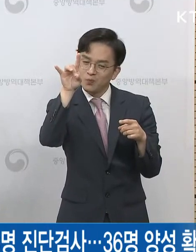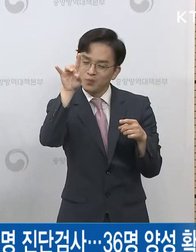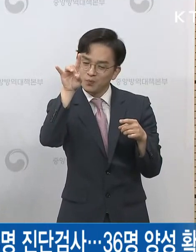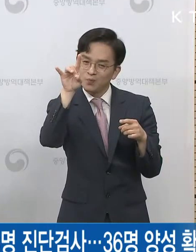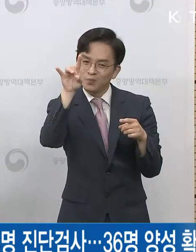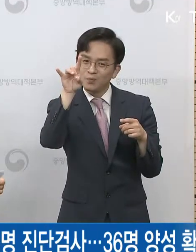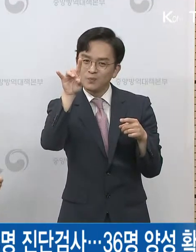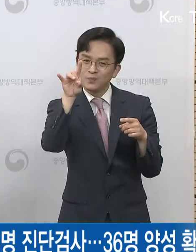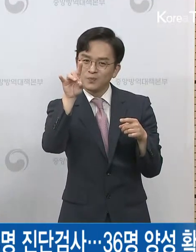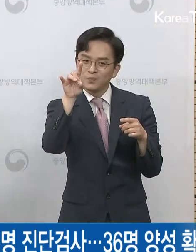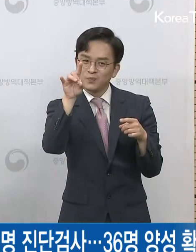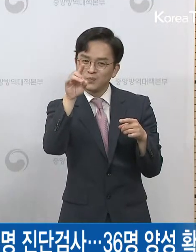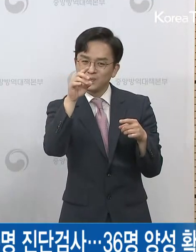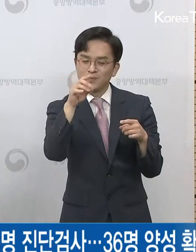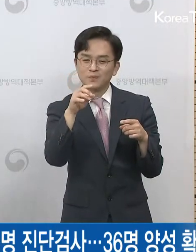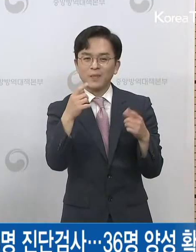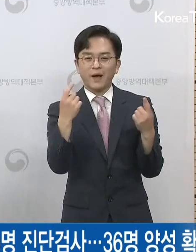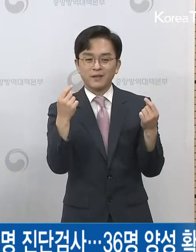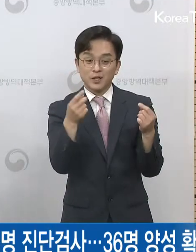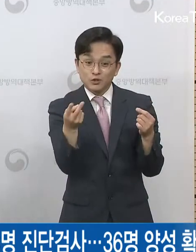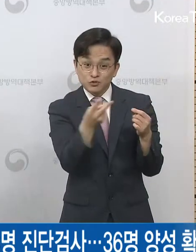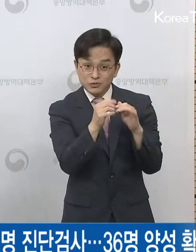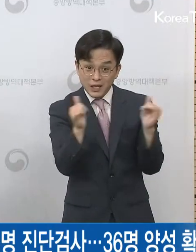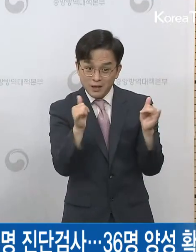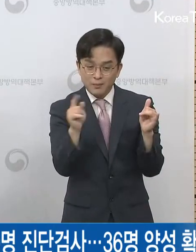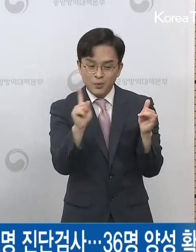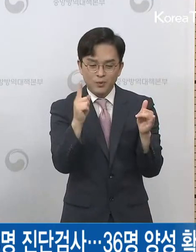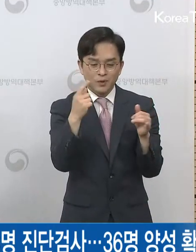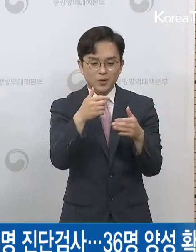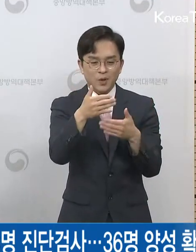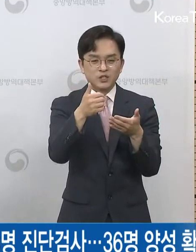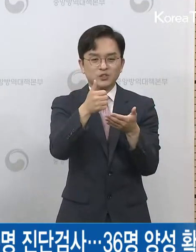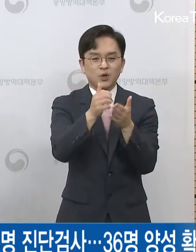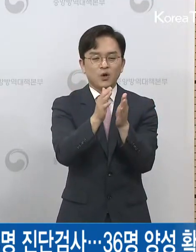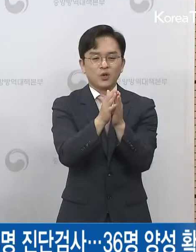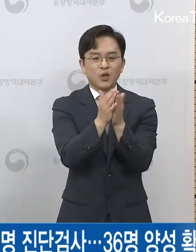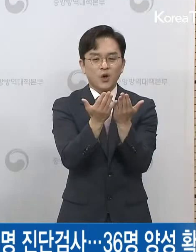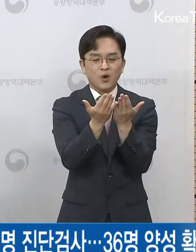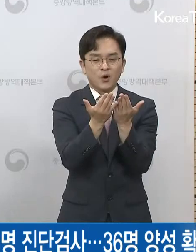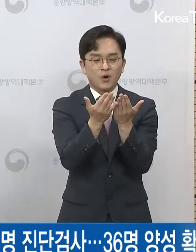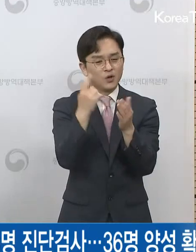원어선경연구회 관련 유행으로 조사를 진행하고 있는 상황입니다.